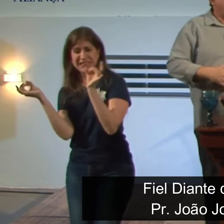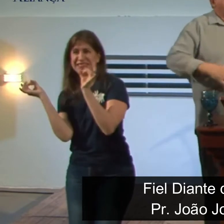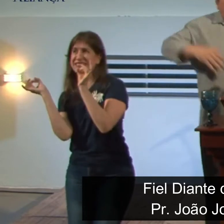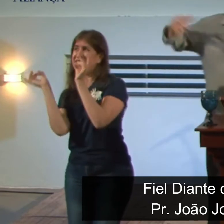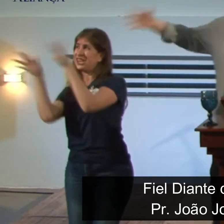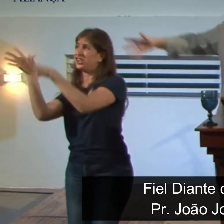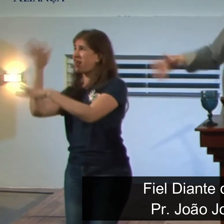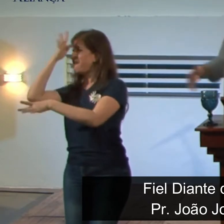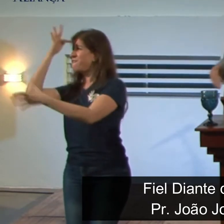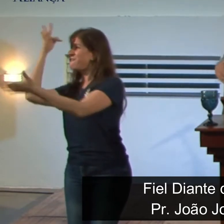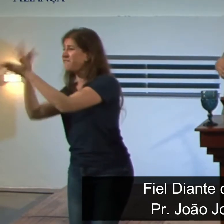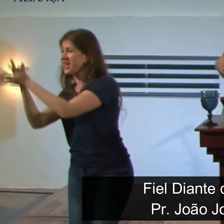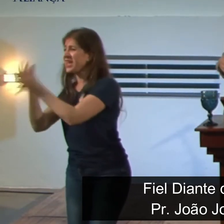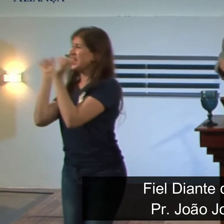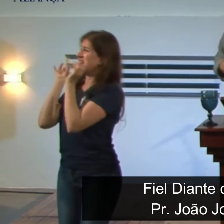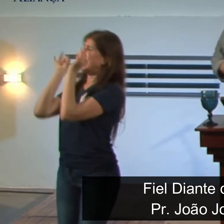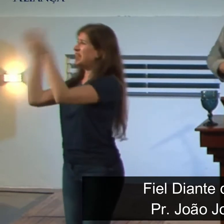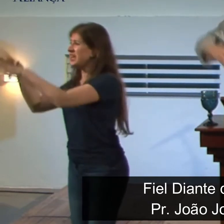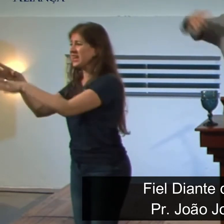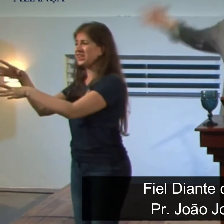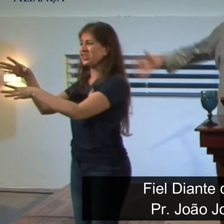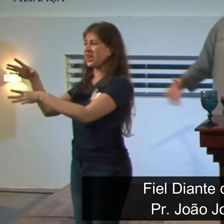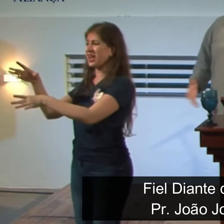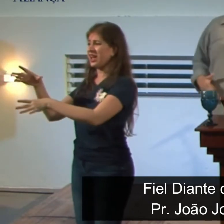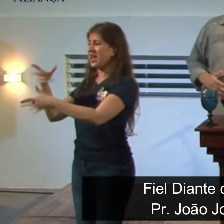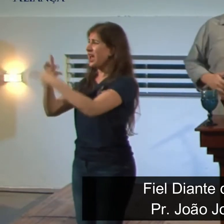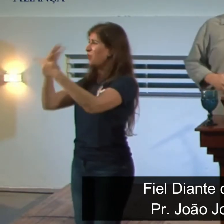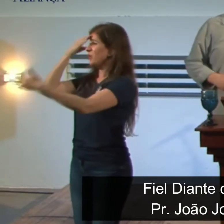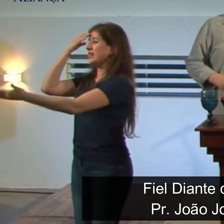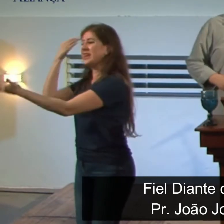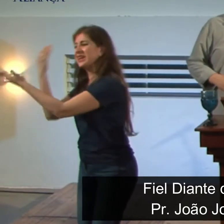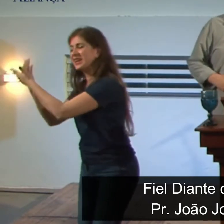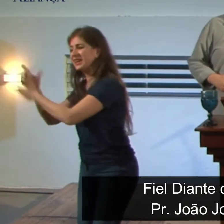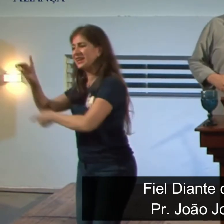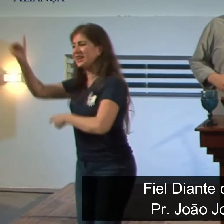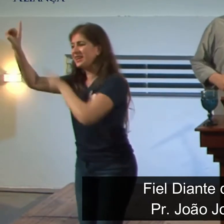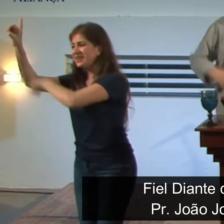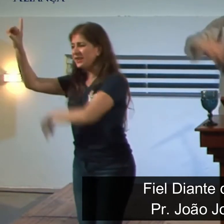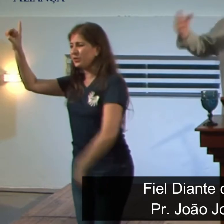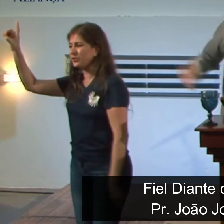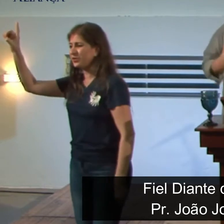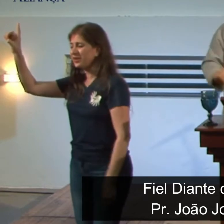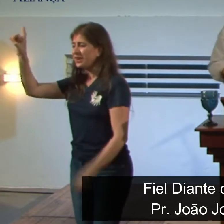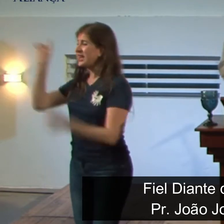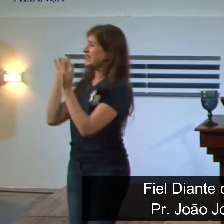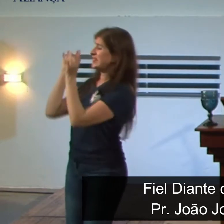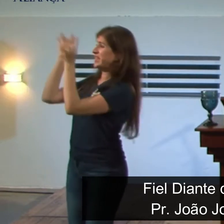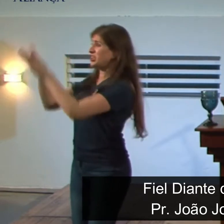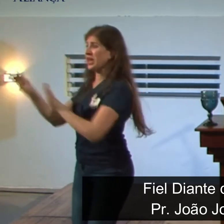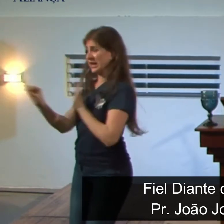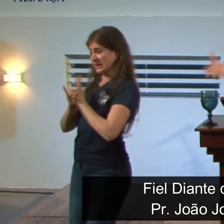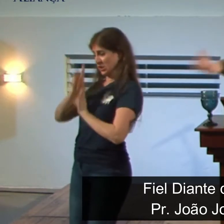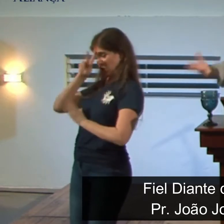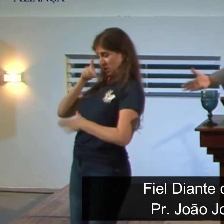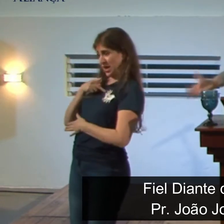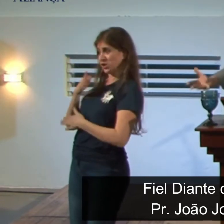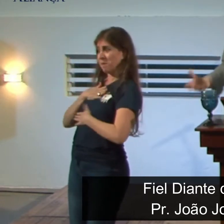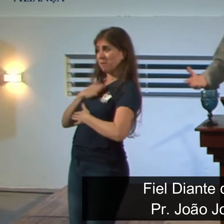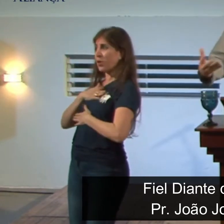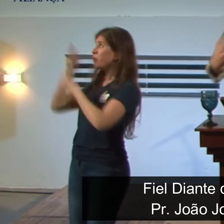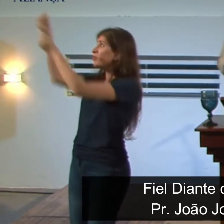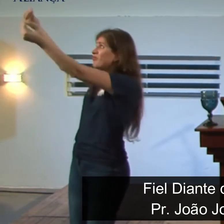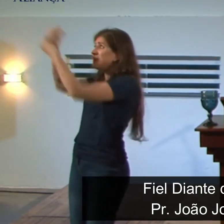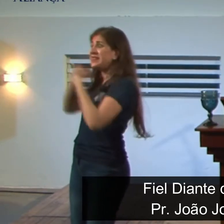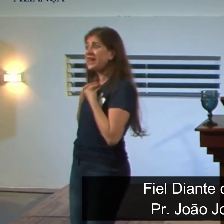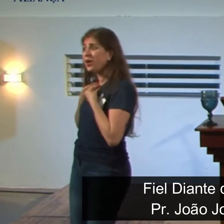a nossa fé, a deixar os nossos valores, a deixar as nossas convicções, a deixar a identidade de que Deus